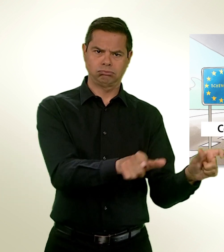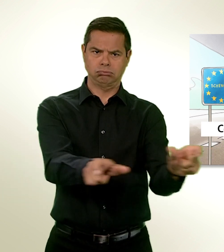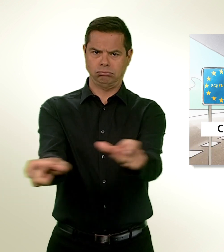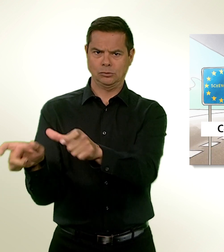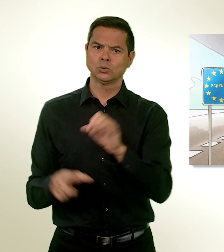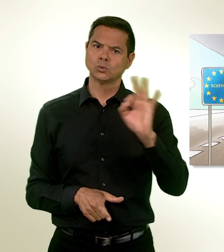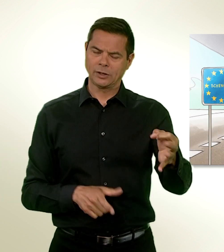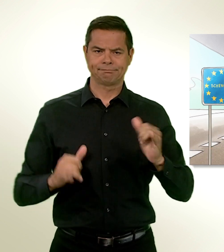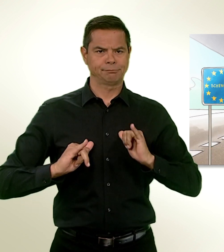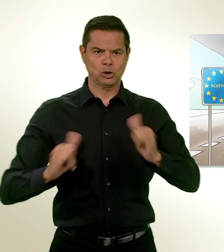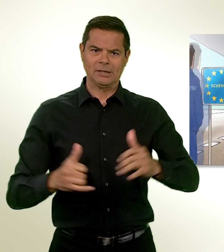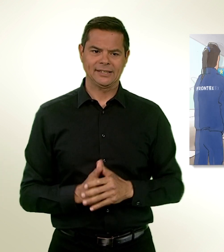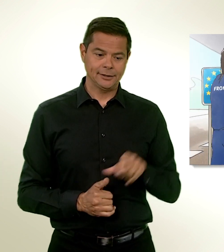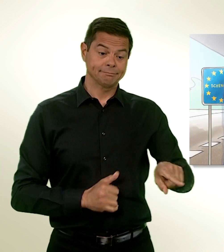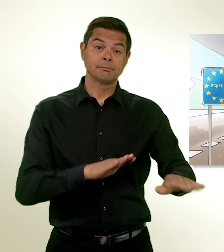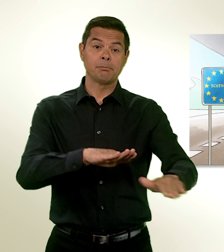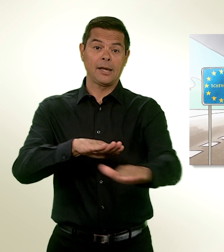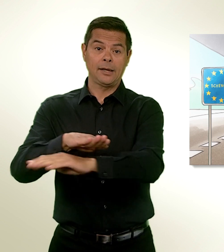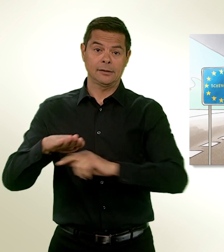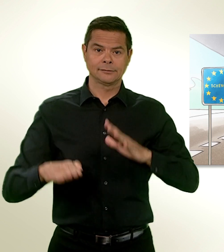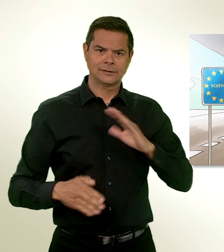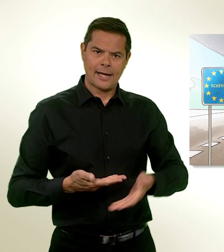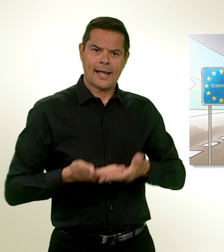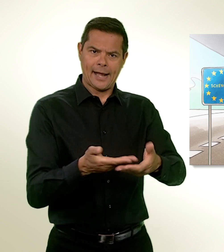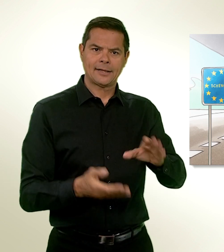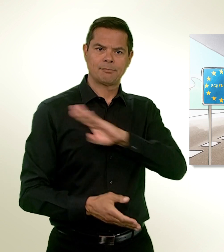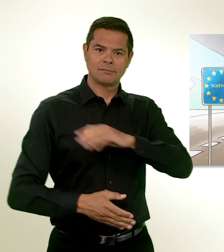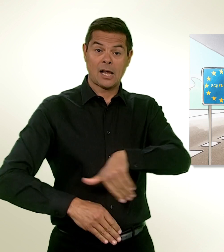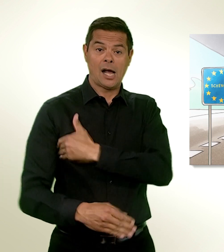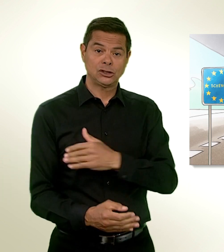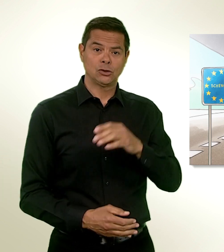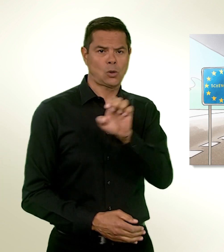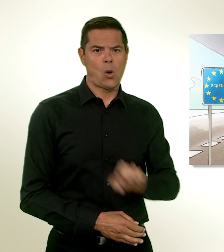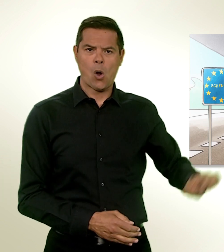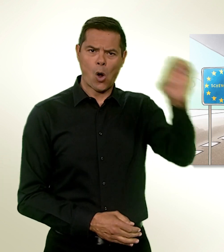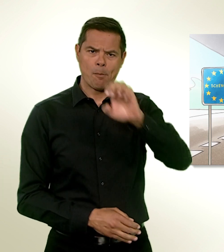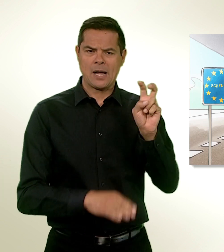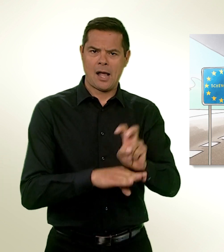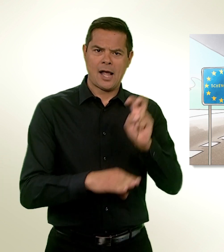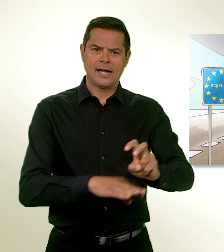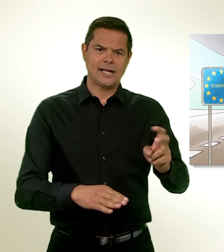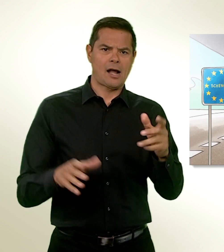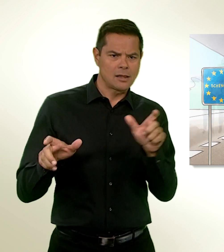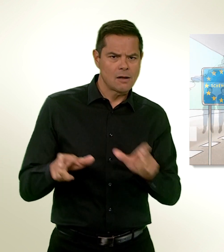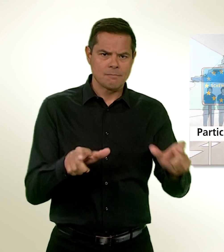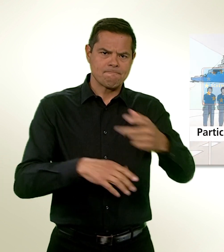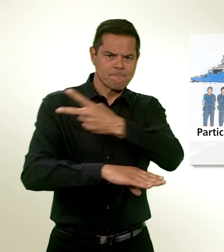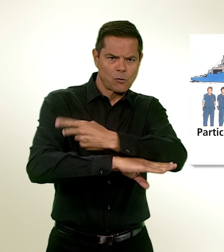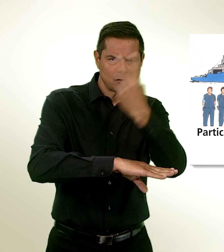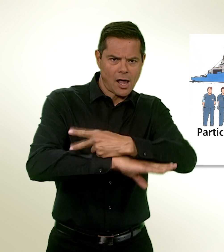Les États concernés reçoivent une aide de Frontex, l'Agence européenne de garde-frontière et de garde-côte. Frontex fait